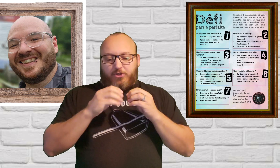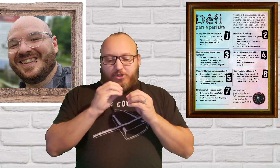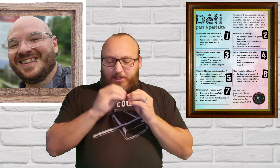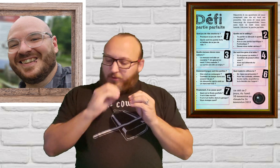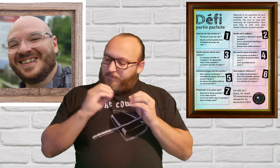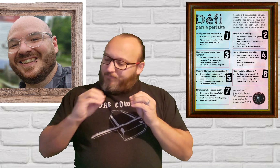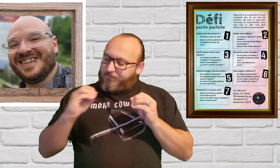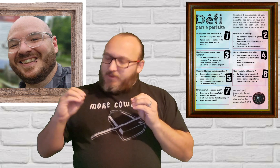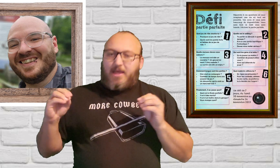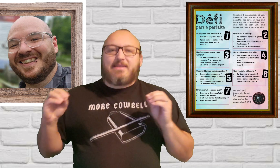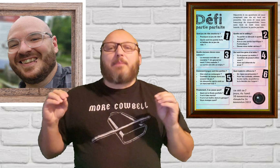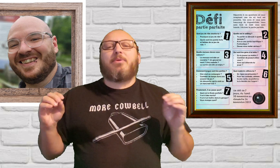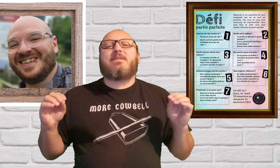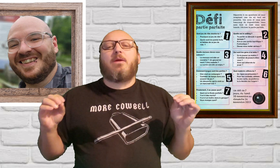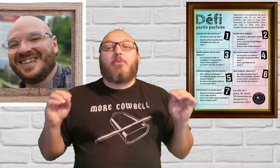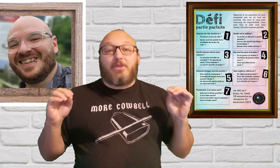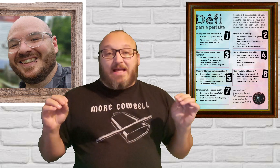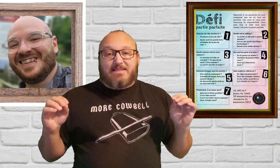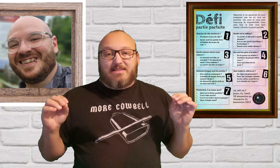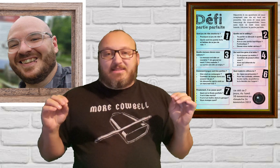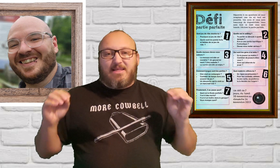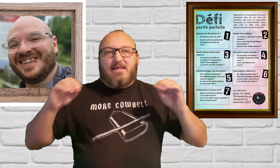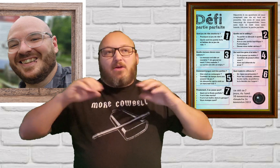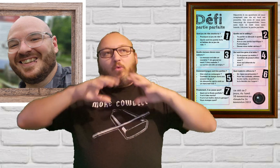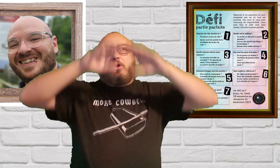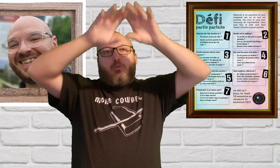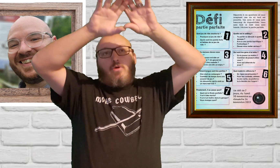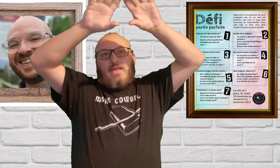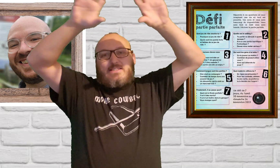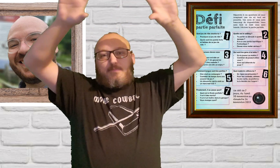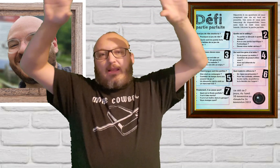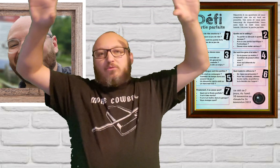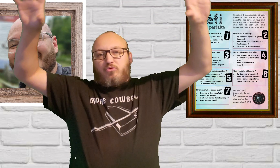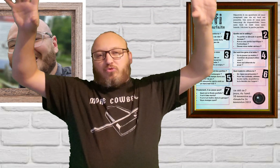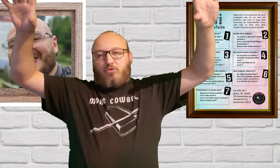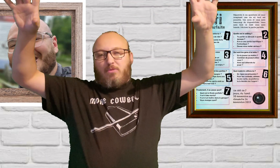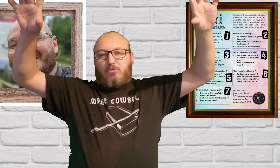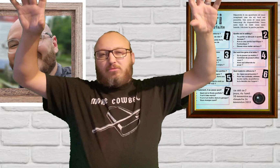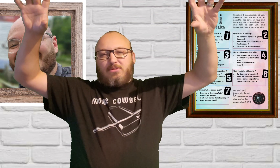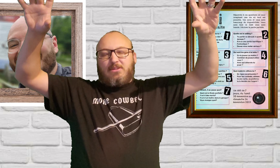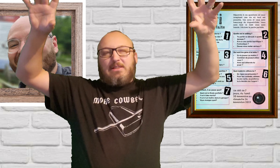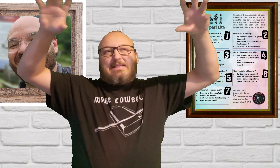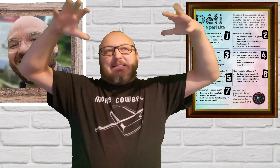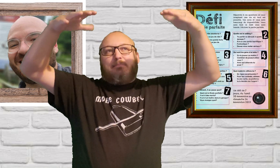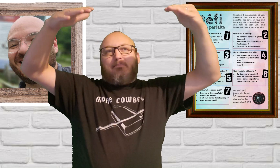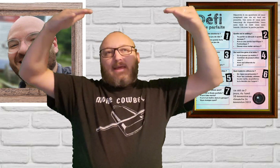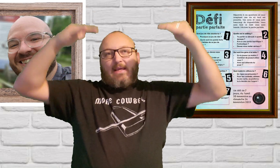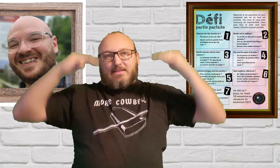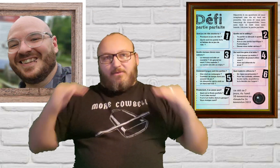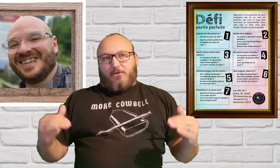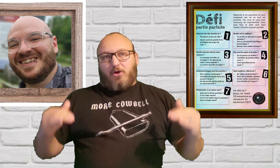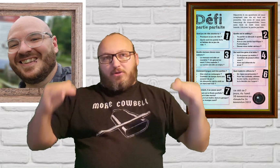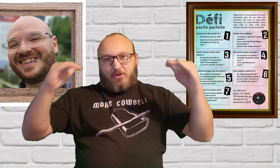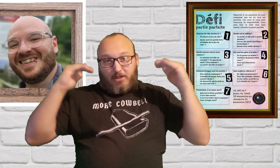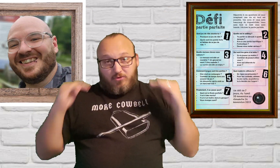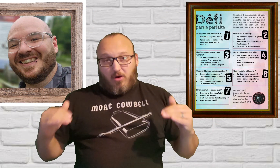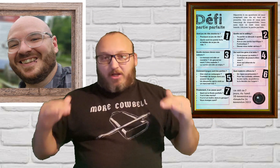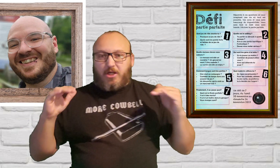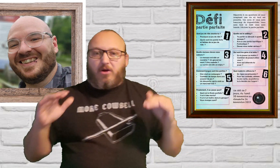chacun ait sa petite menace oui il une menace qui plane autour de tout le monde mais c'est le fun que les joueurs aient chacun